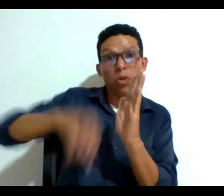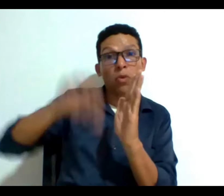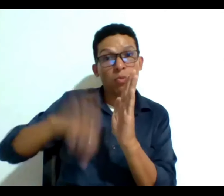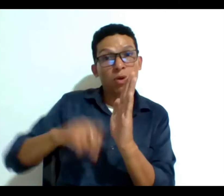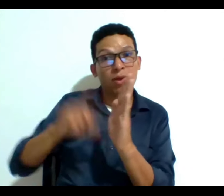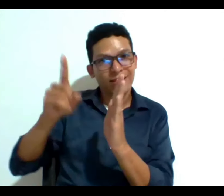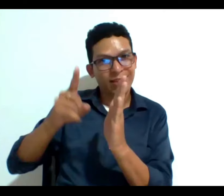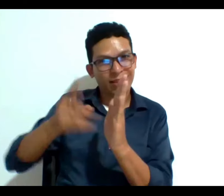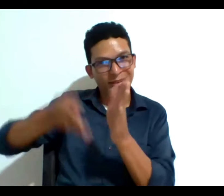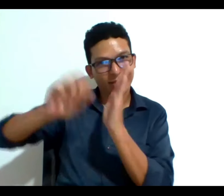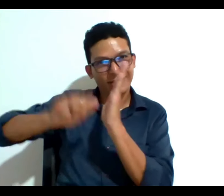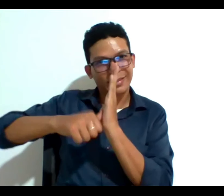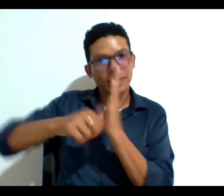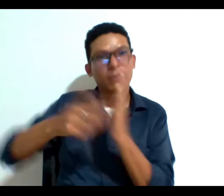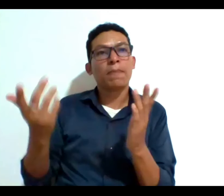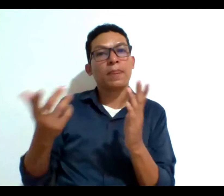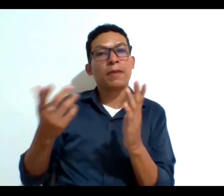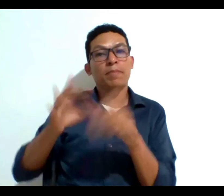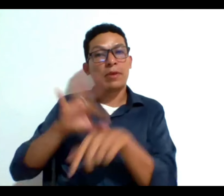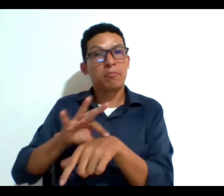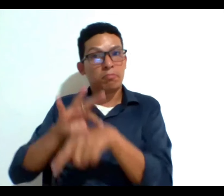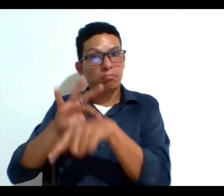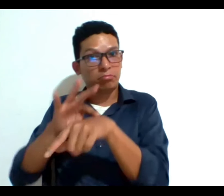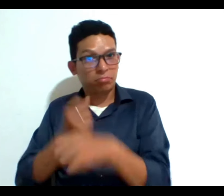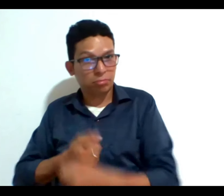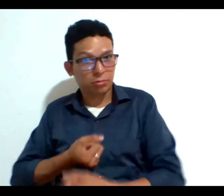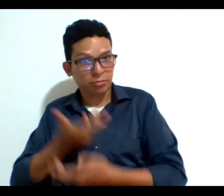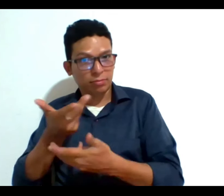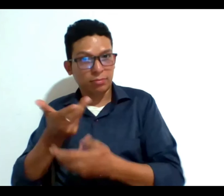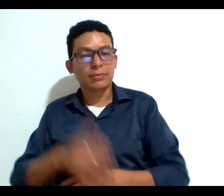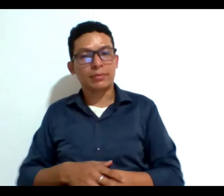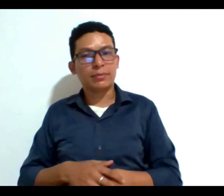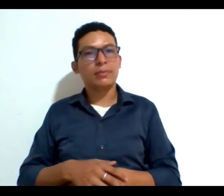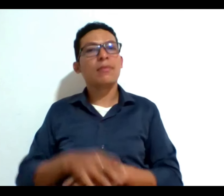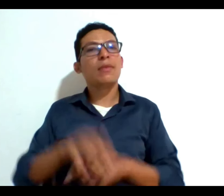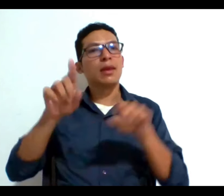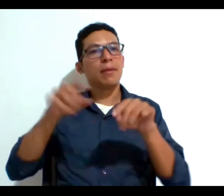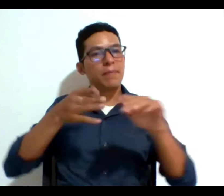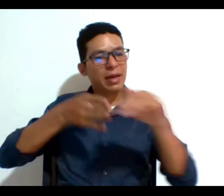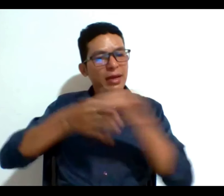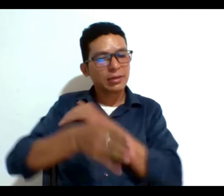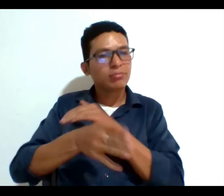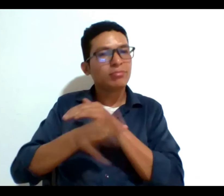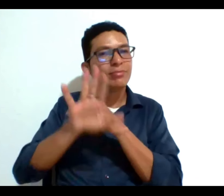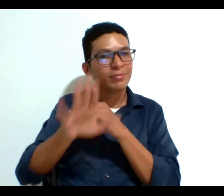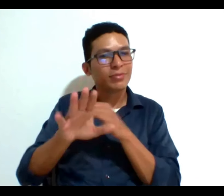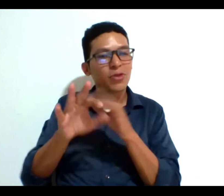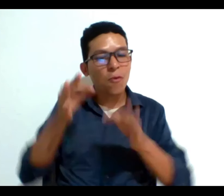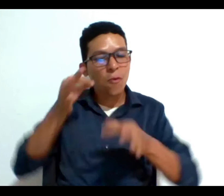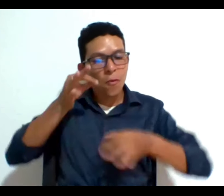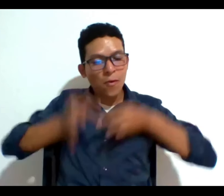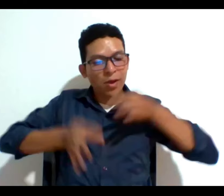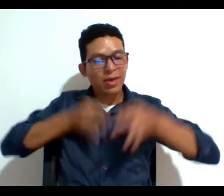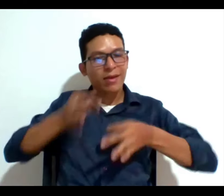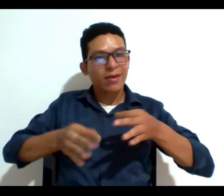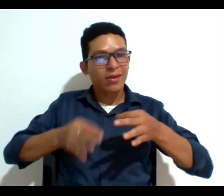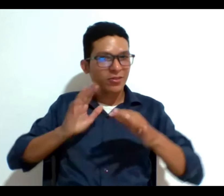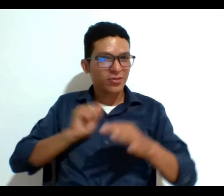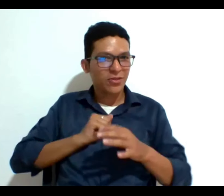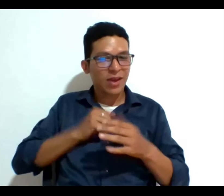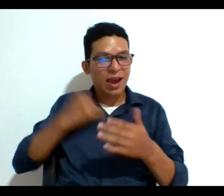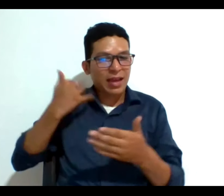nuestro médico tratante también la posibilidad de acceder a cuidados paliativos es parte de ese derecho que tiene muchos